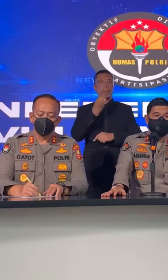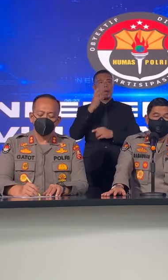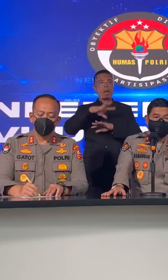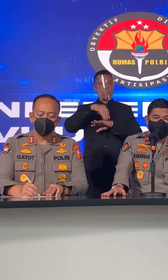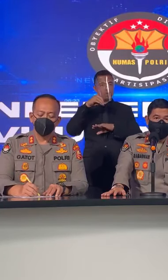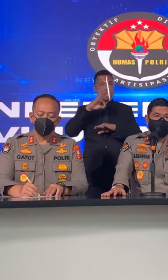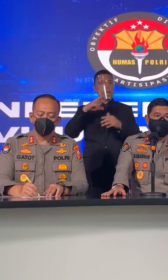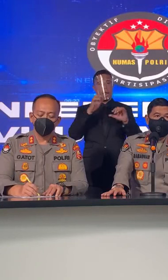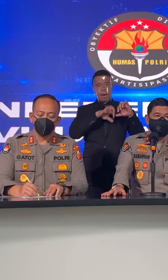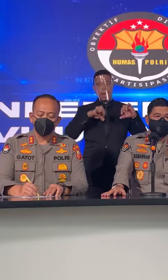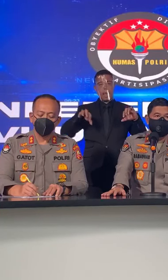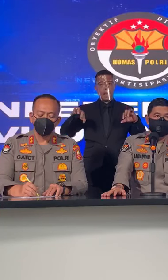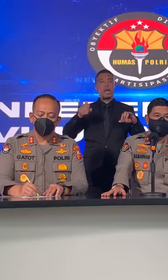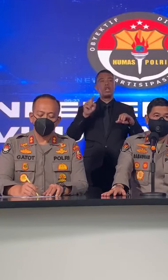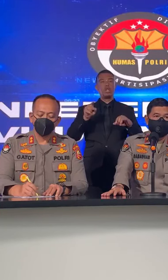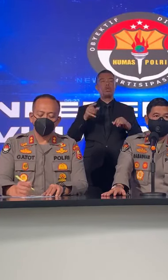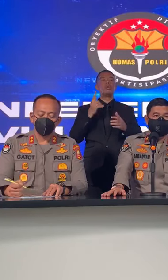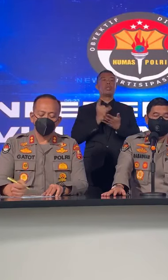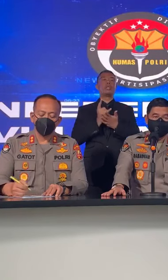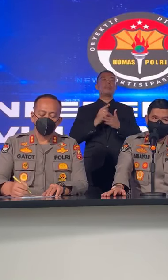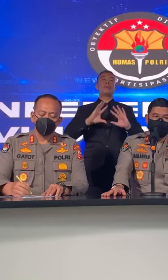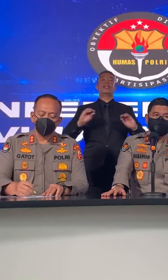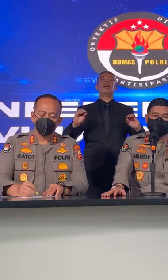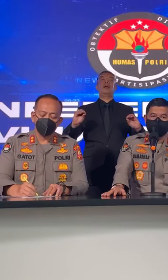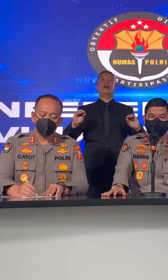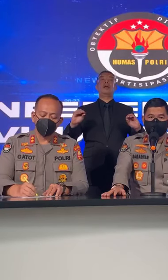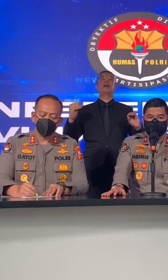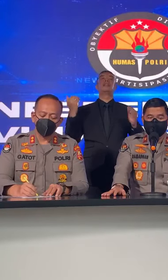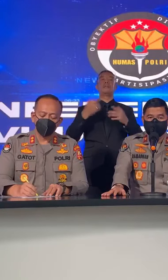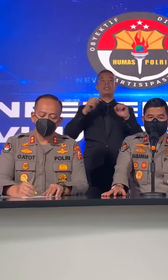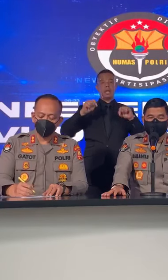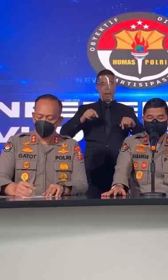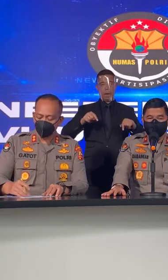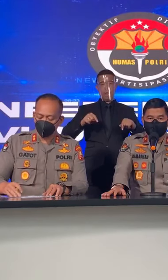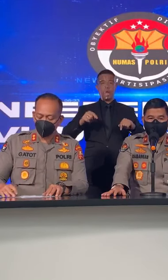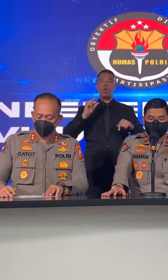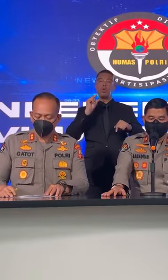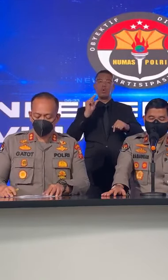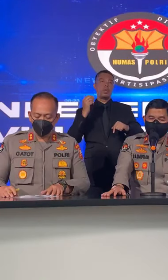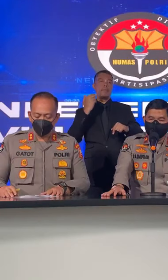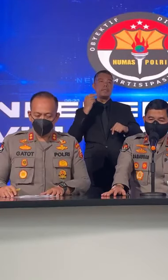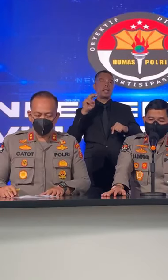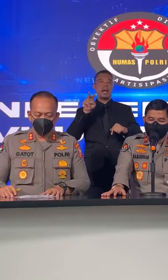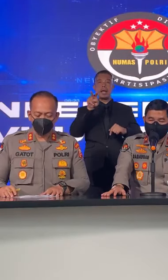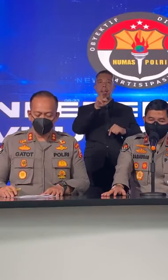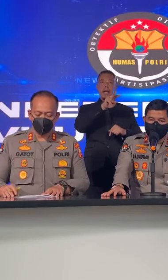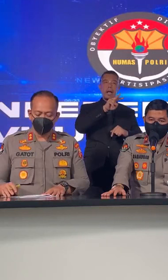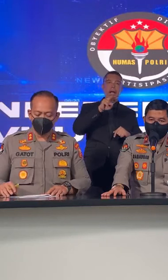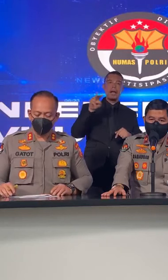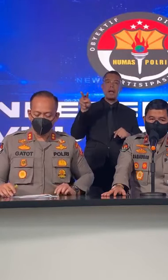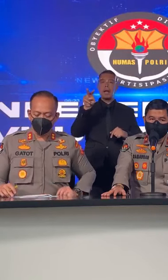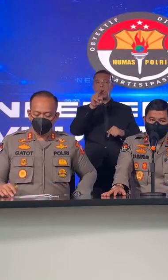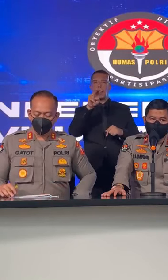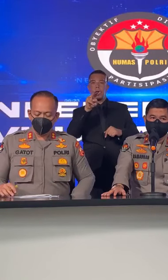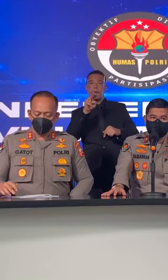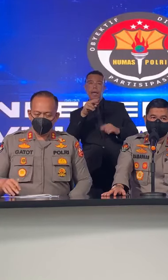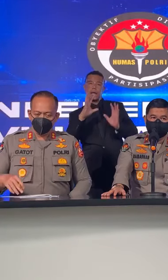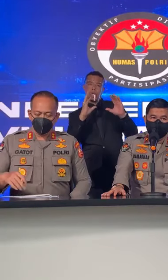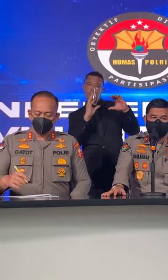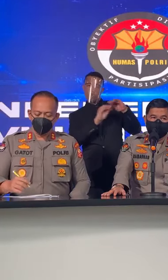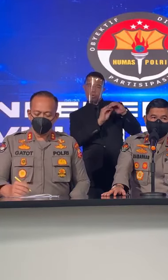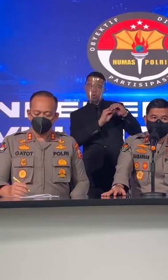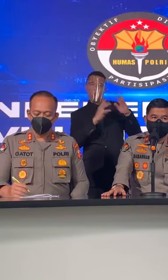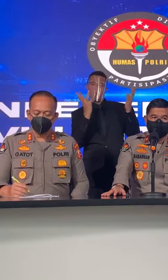Maupun Daerah Itu Masih Terus Bekerja Untuk Memastikan Stop